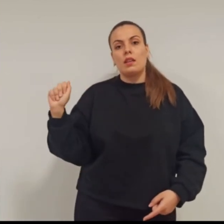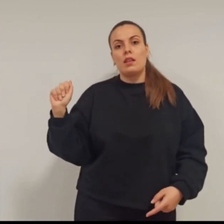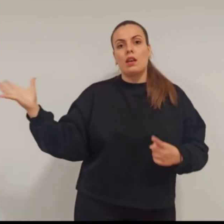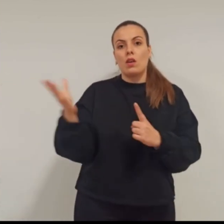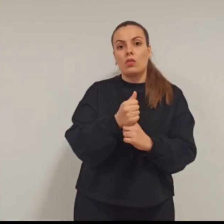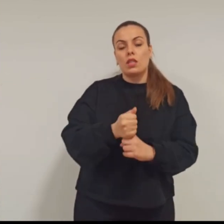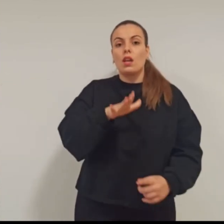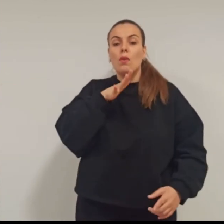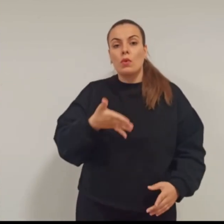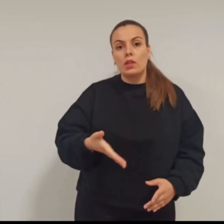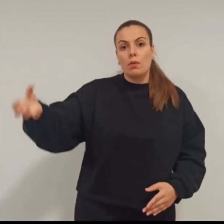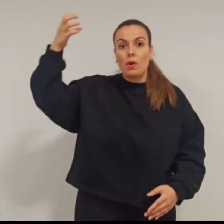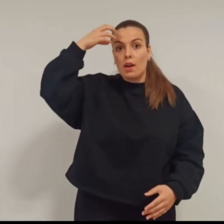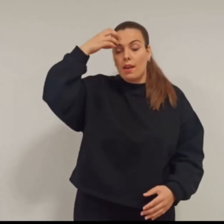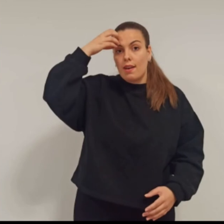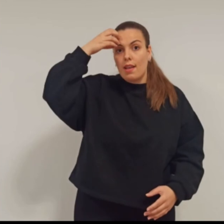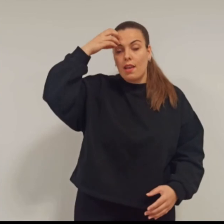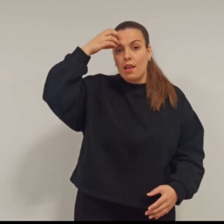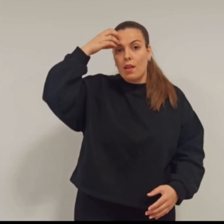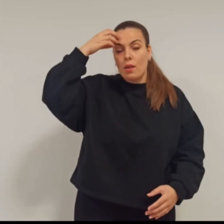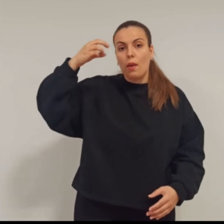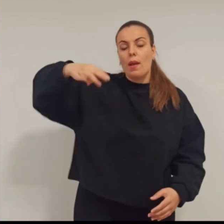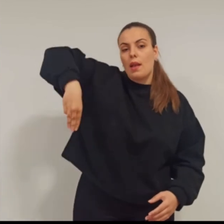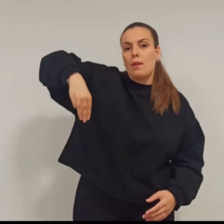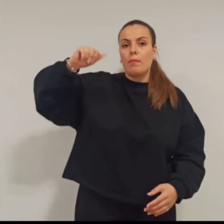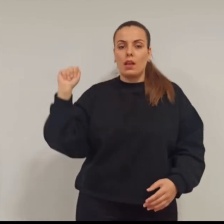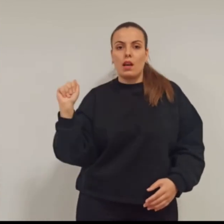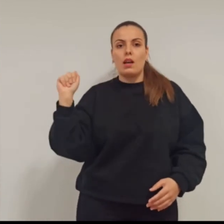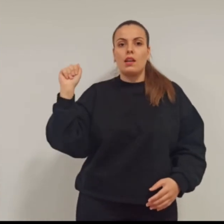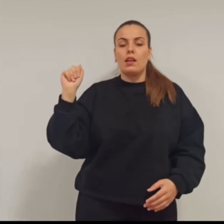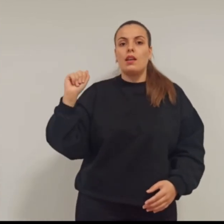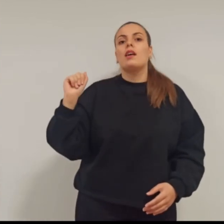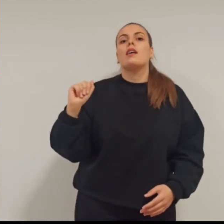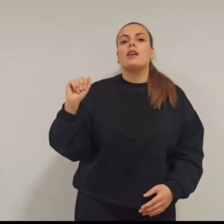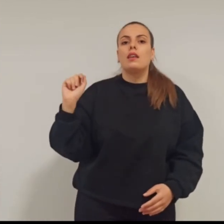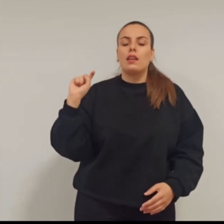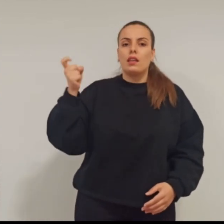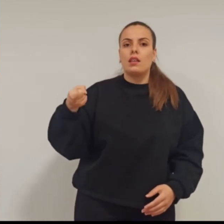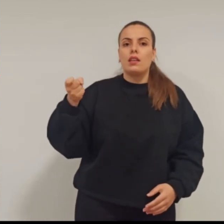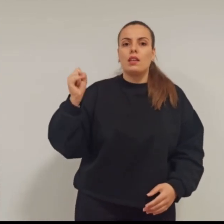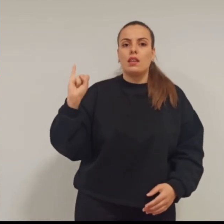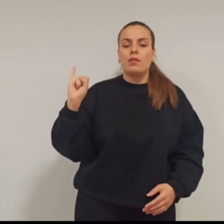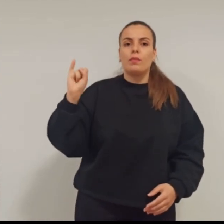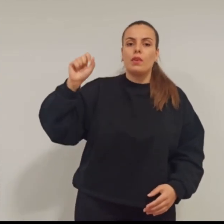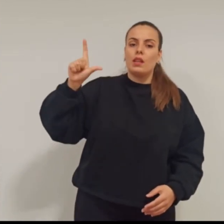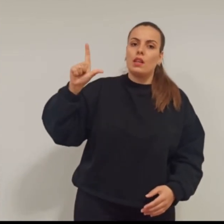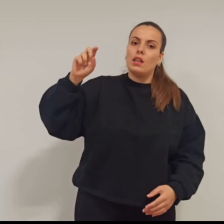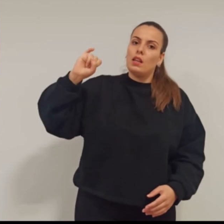Motivo, Rey, Massimiliano, Nombre, M-A-S-I